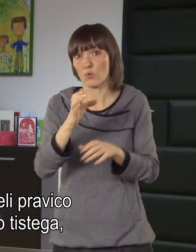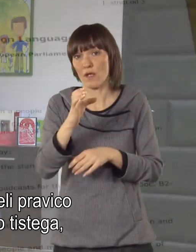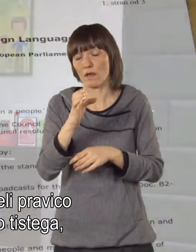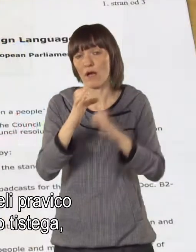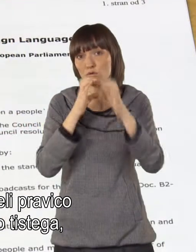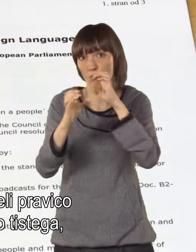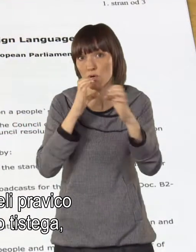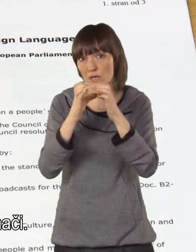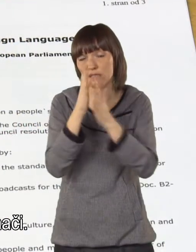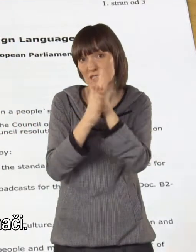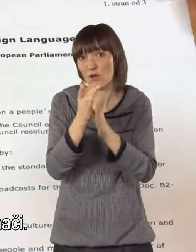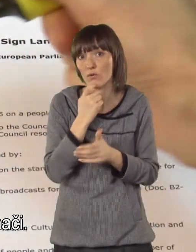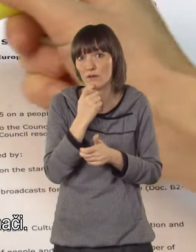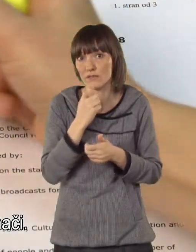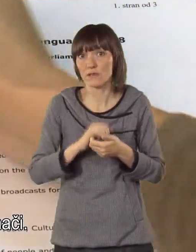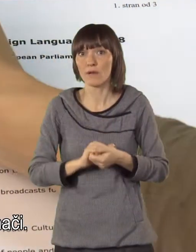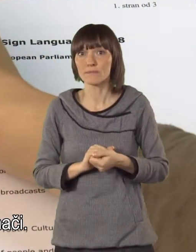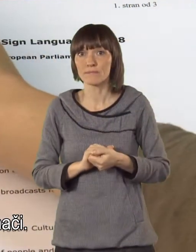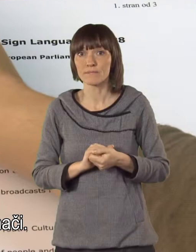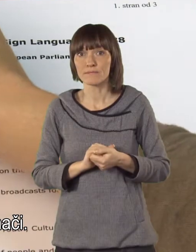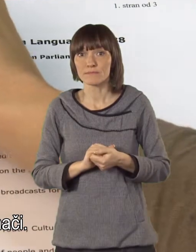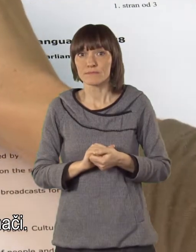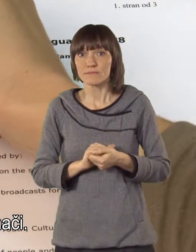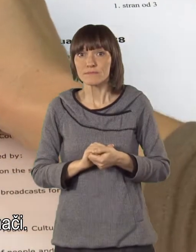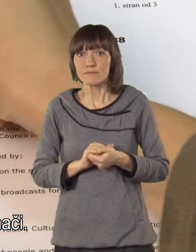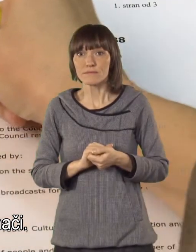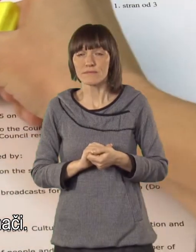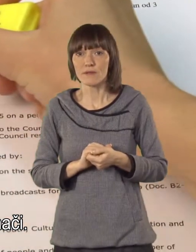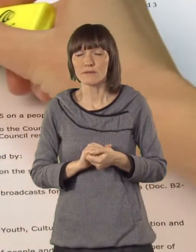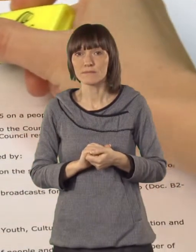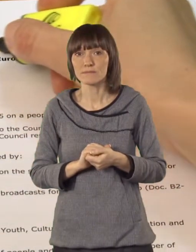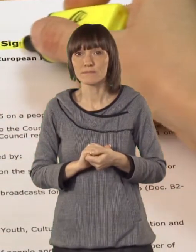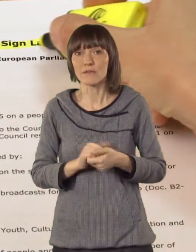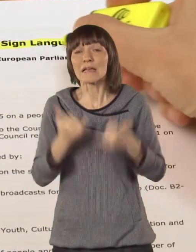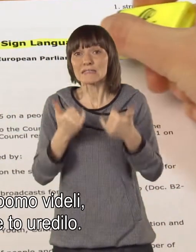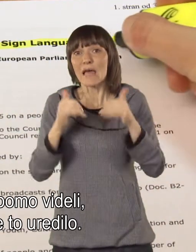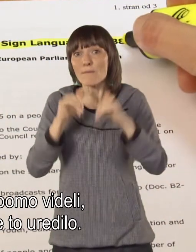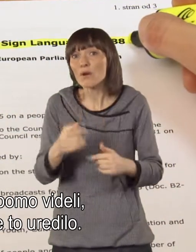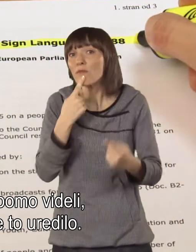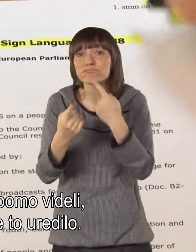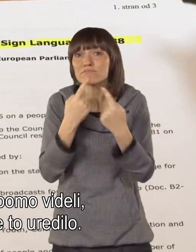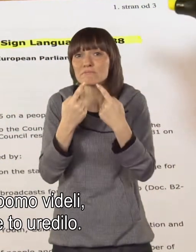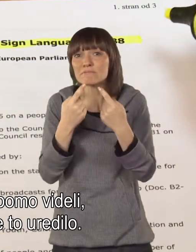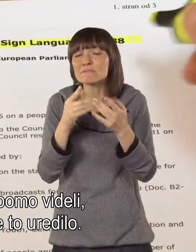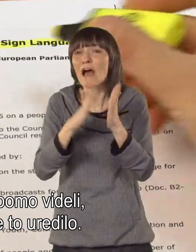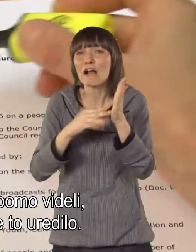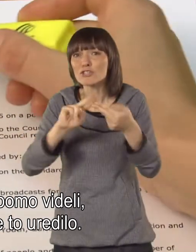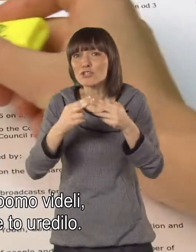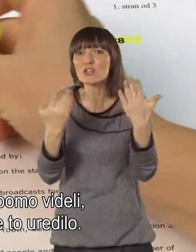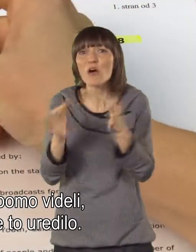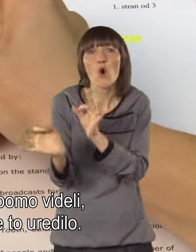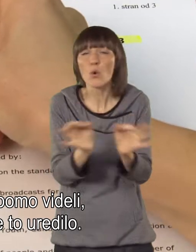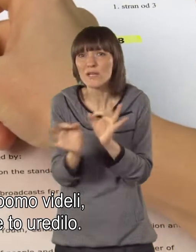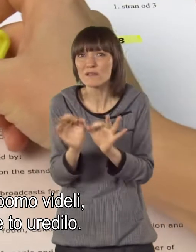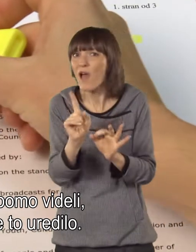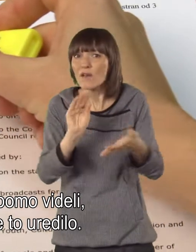In do tistega, ki takšen jezik tolmači, verjetno. Zdaj stvar je v debati in